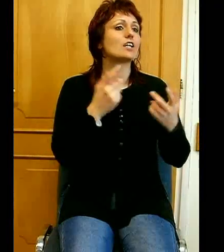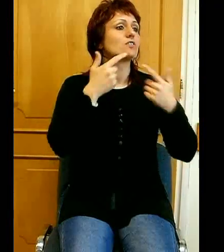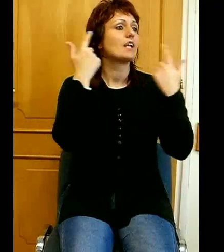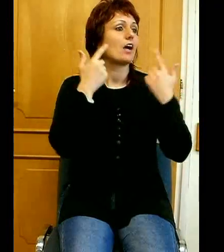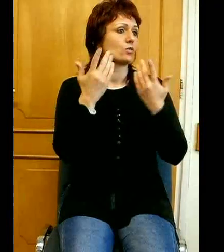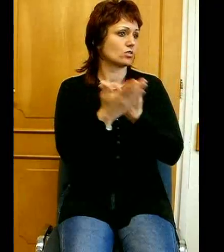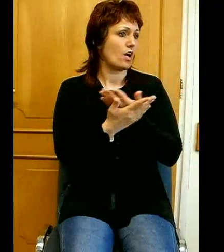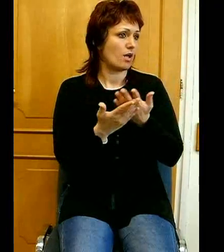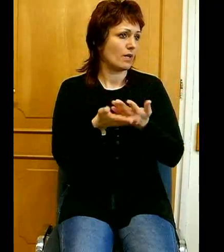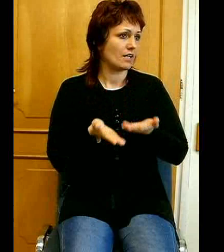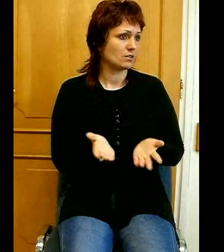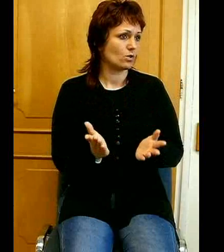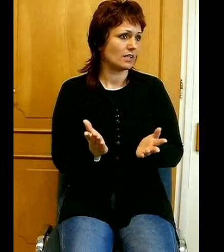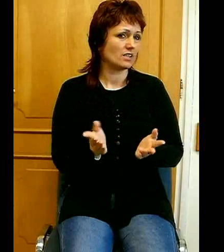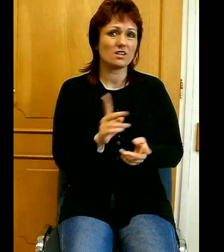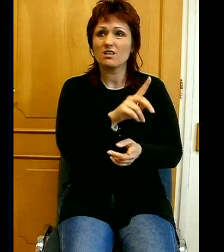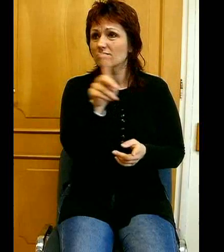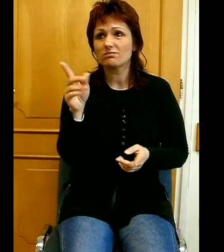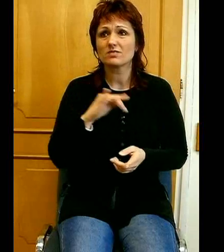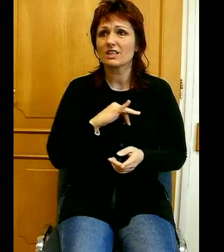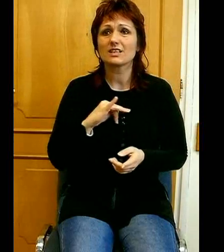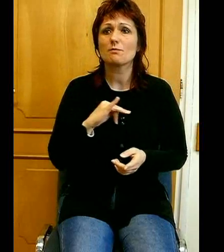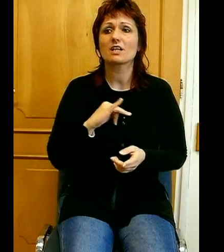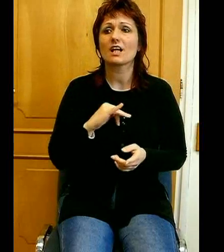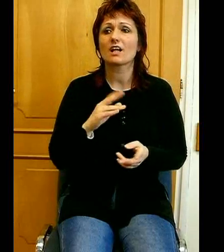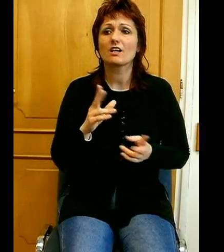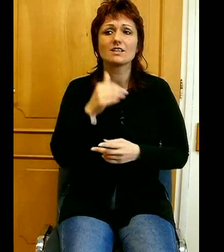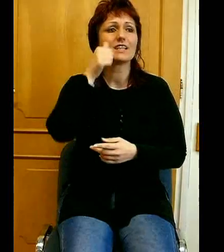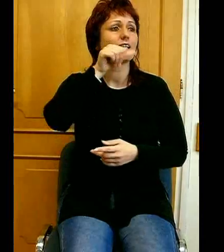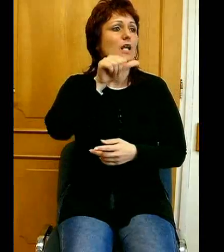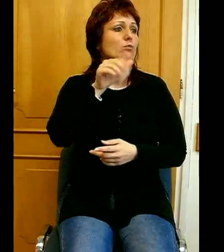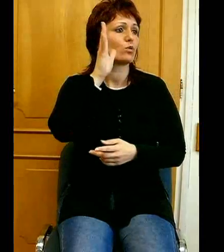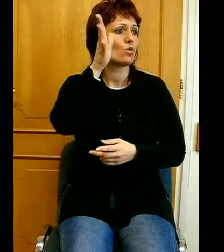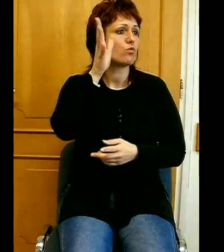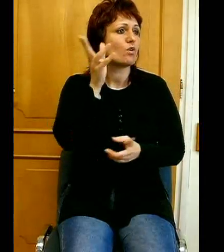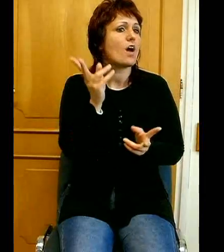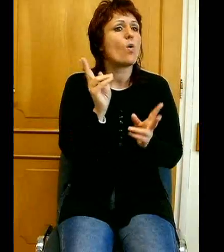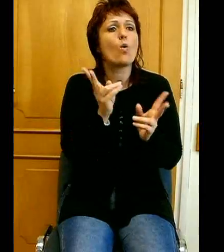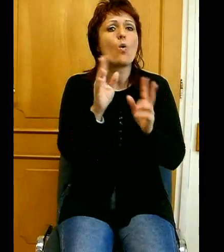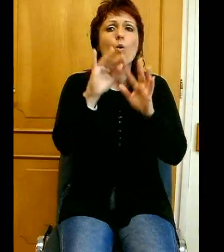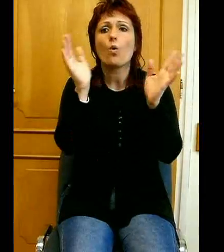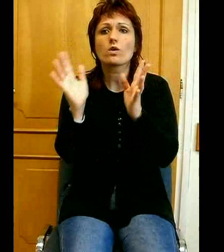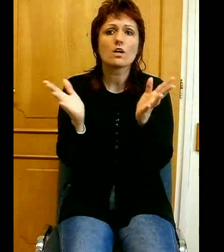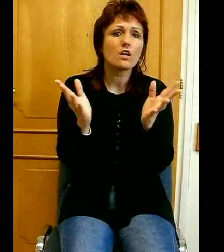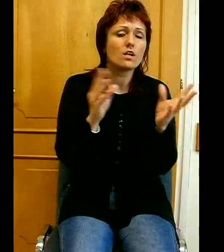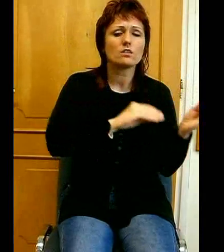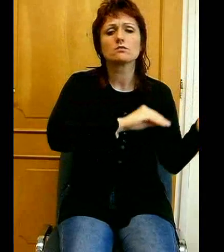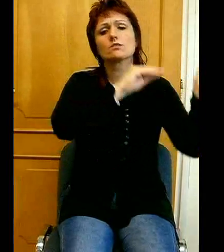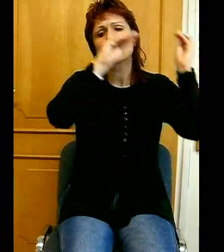hogy a mi kicsi népünknek a jövője hogy alakul, az költözzék el az északi sarka vagy a déli sarka,